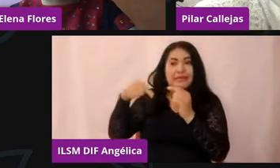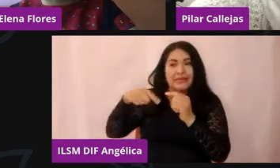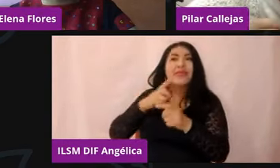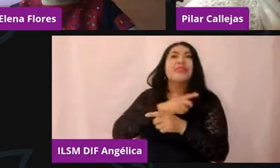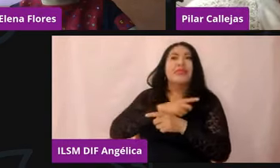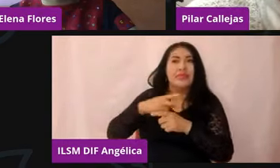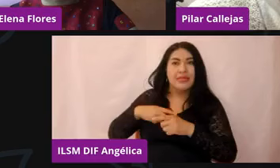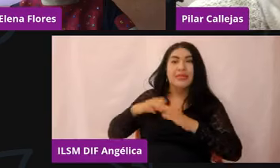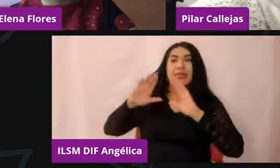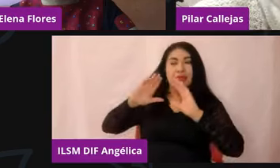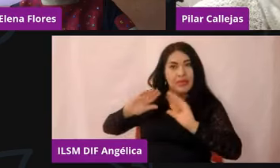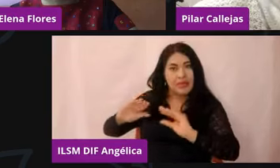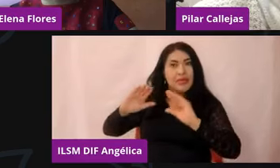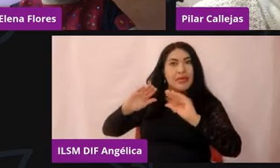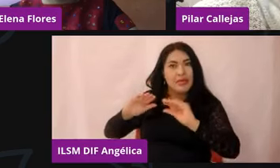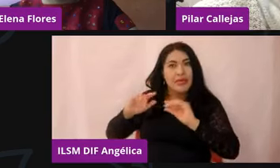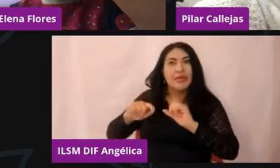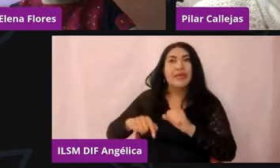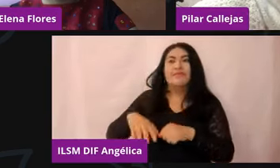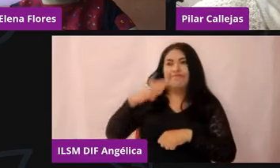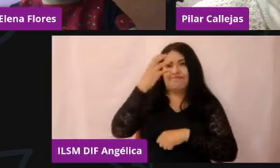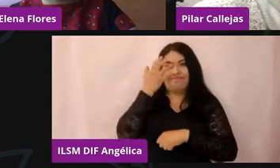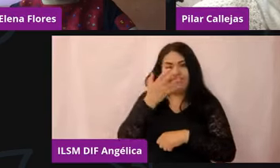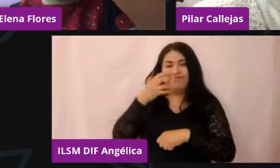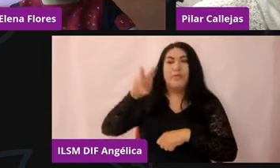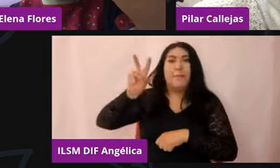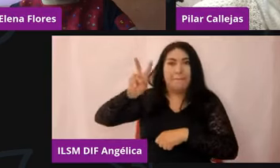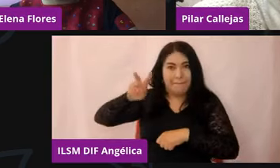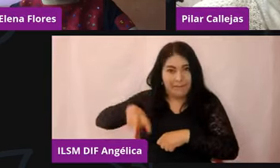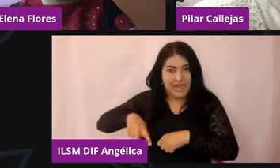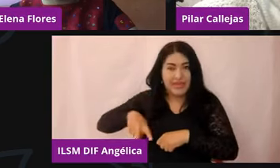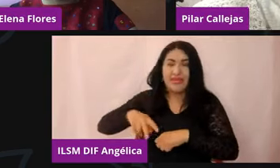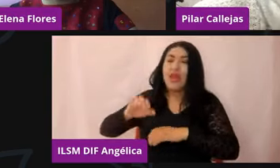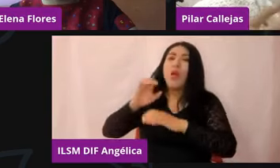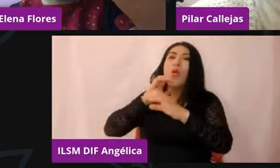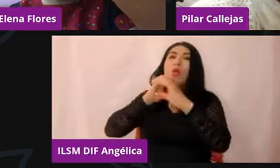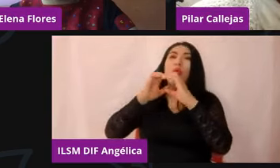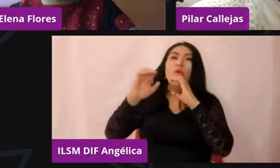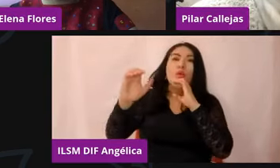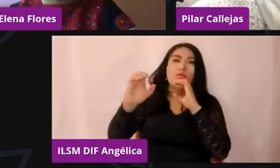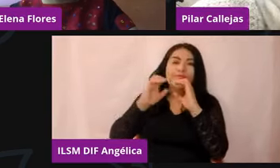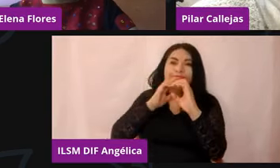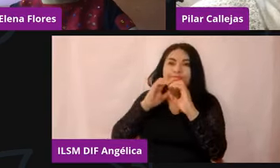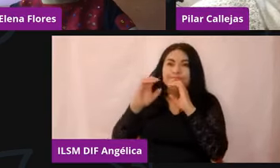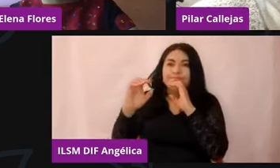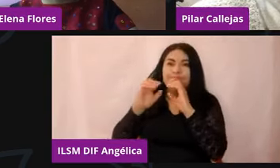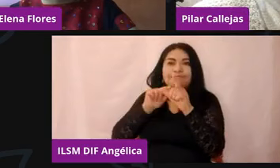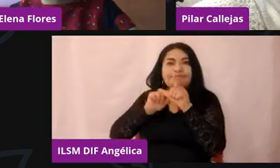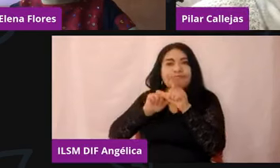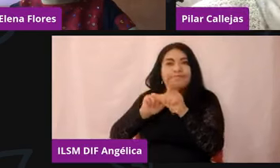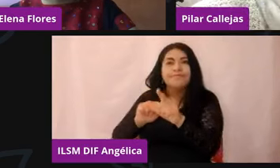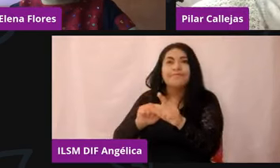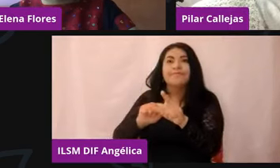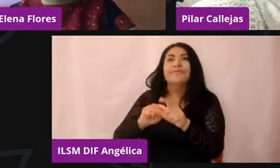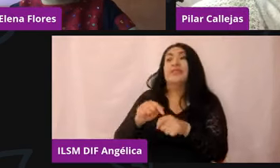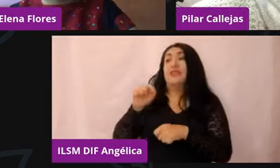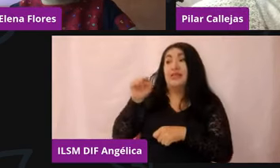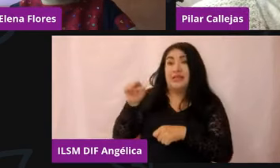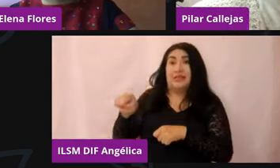Entonces, esa es una regla básica. Mantenerse muy en comunicación para que el joven